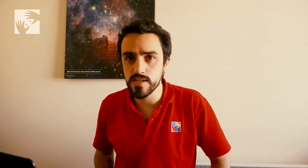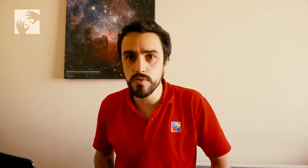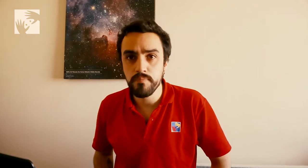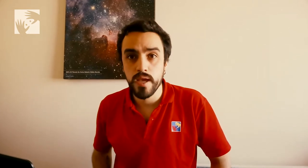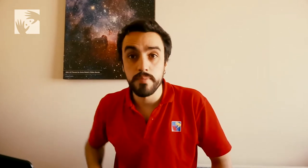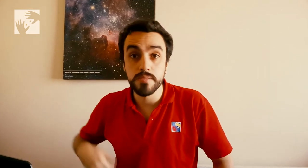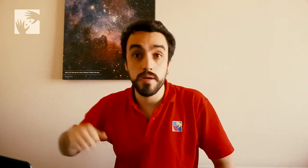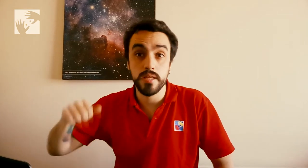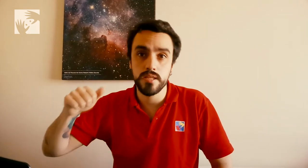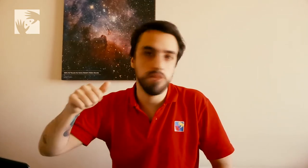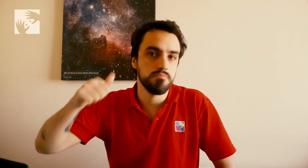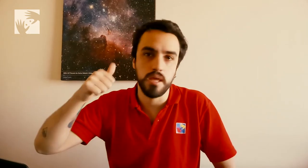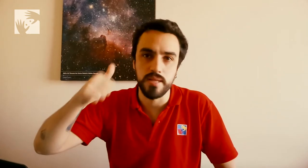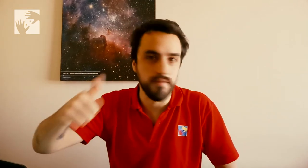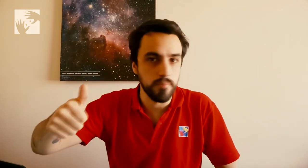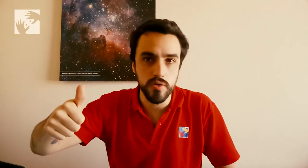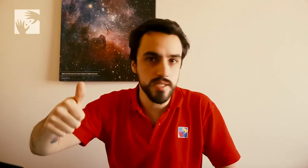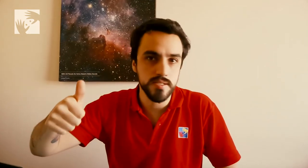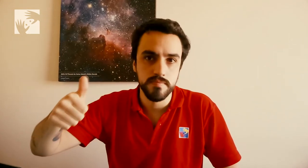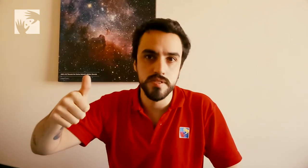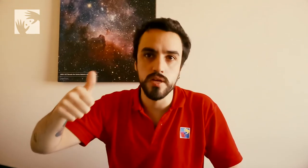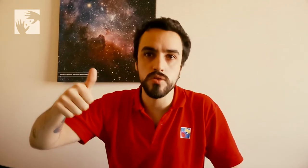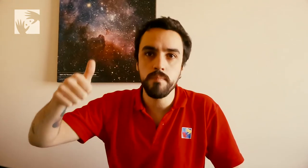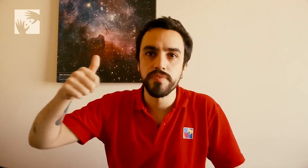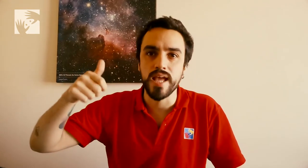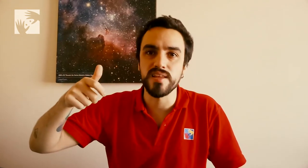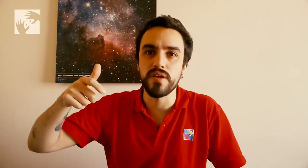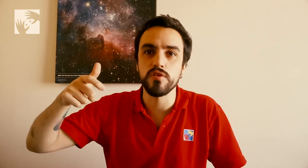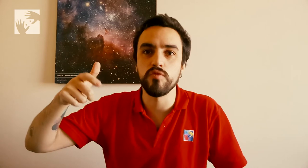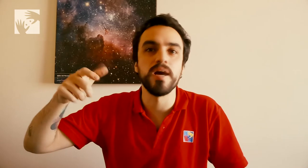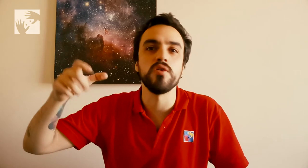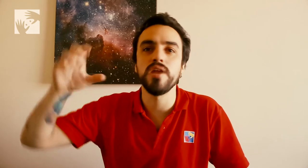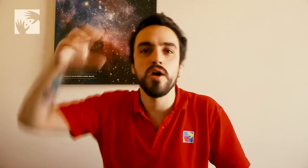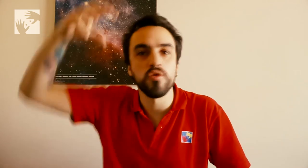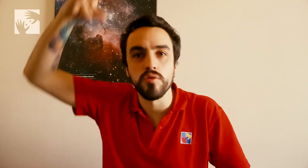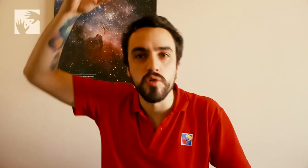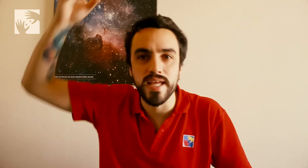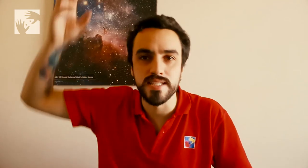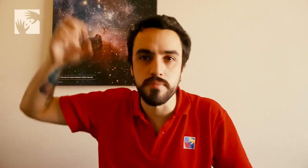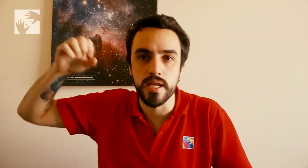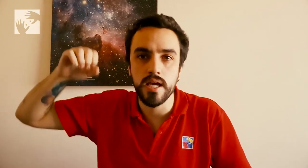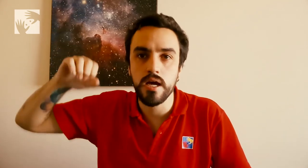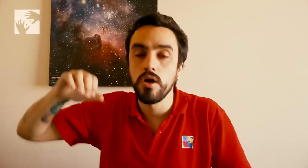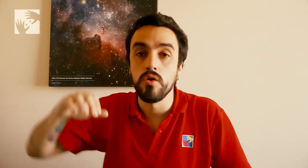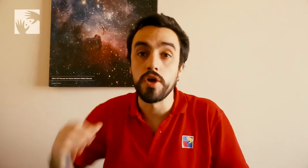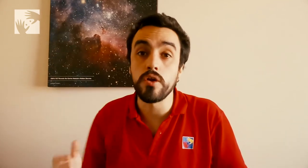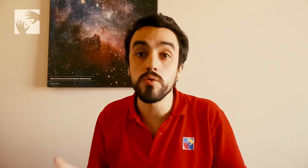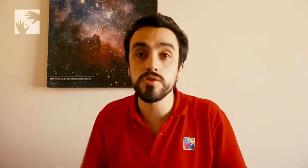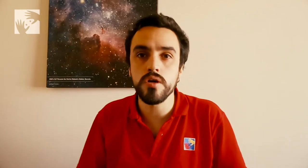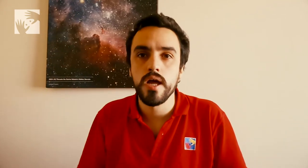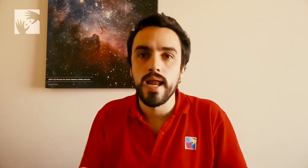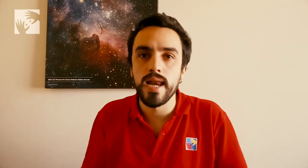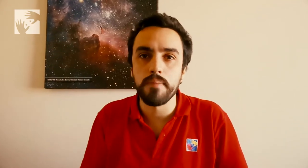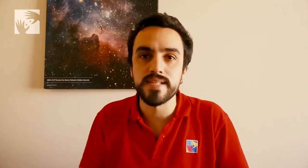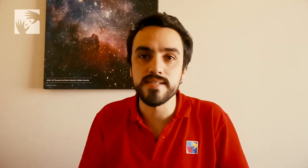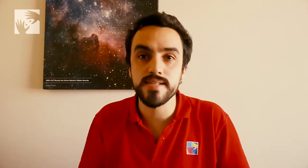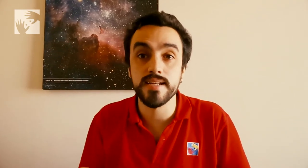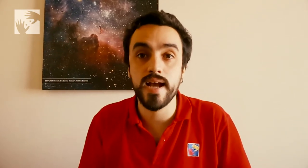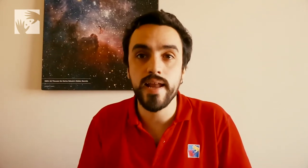eso. Principalmente que emita vapores, ¿cierto? Este efecto fumarola o como de chimenea o incluso la presencia cercana